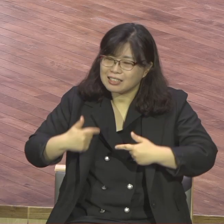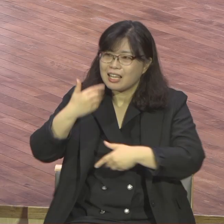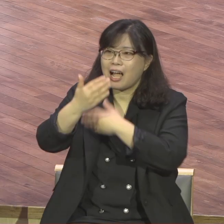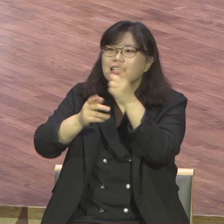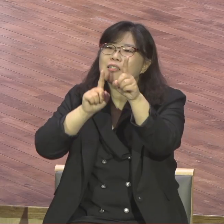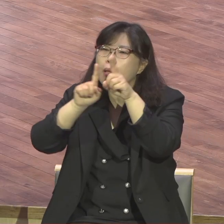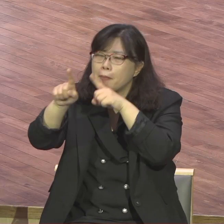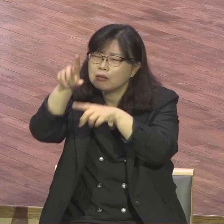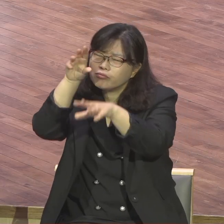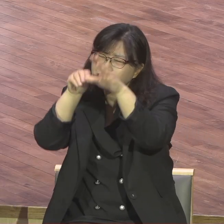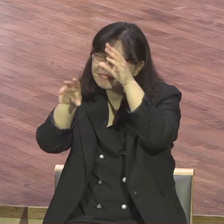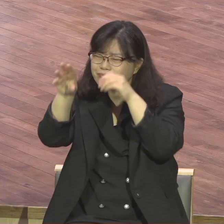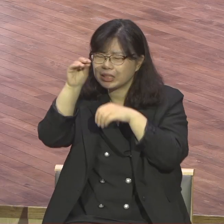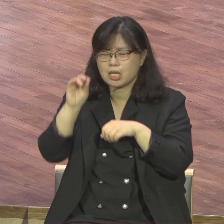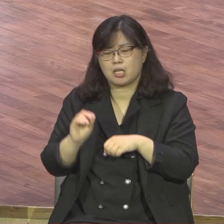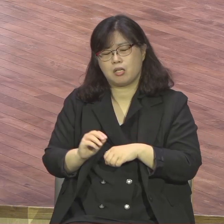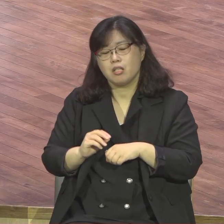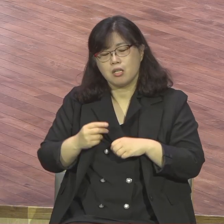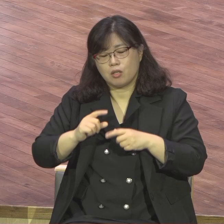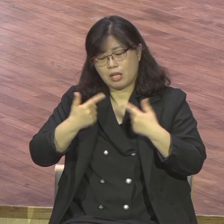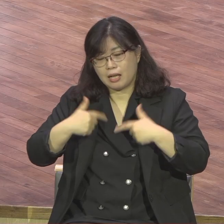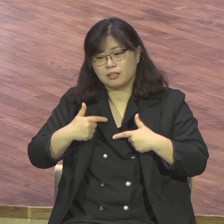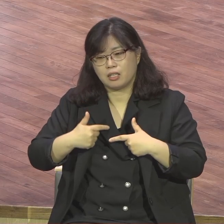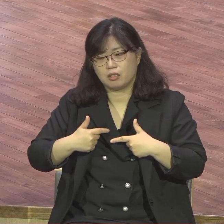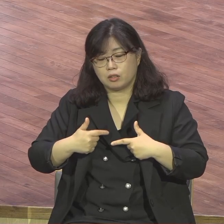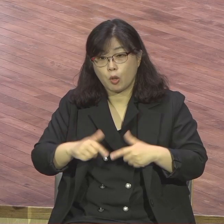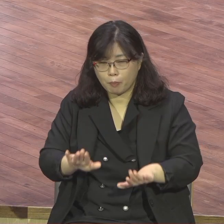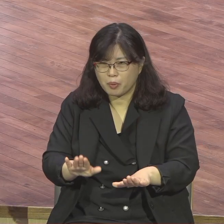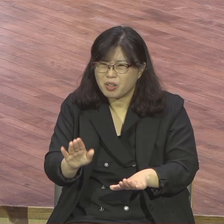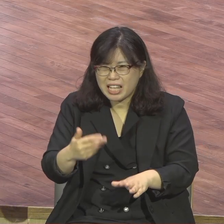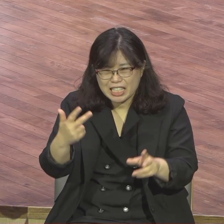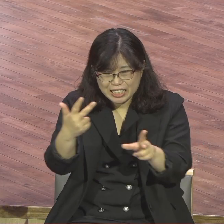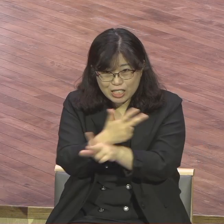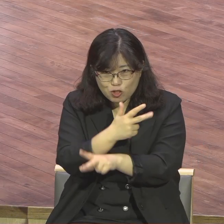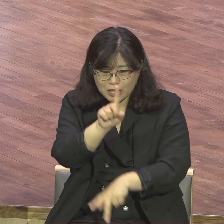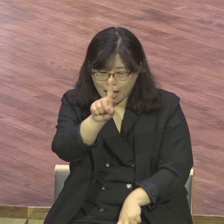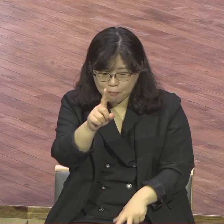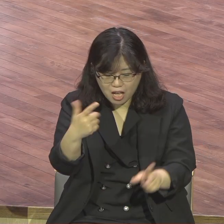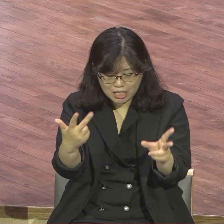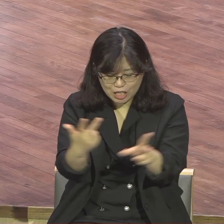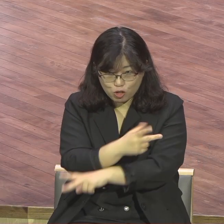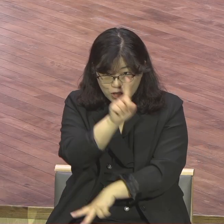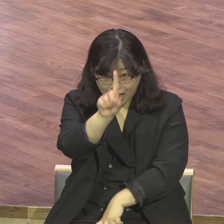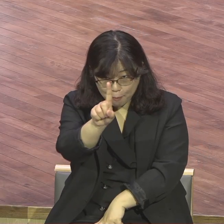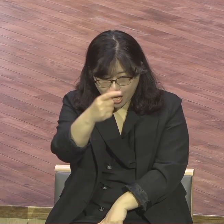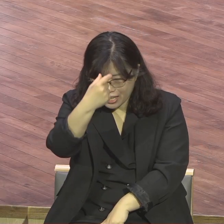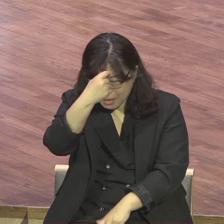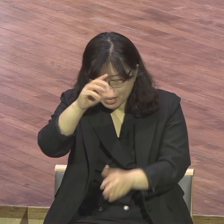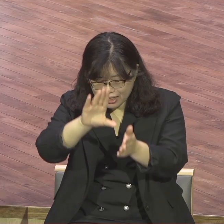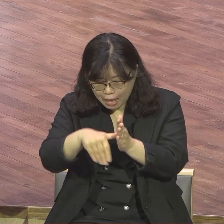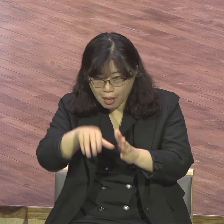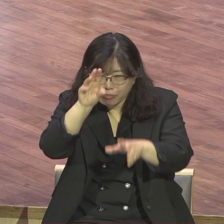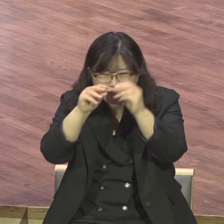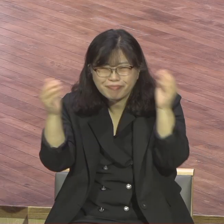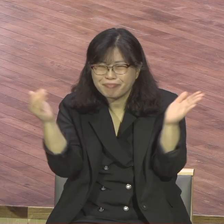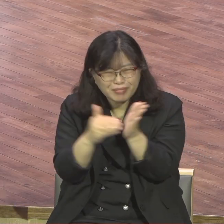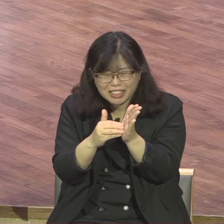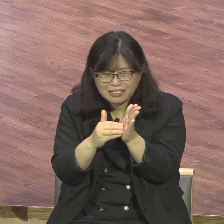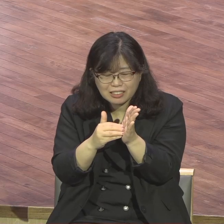제가 한참 변화될 때는 매일 들으세요 하루 종일 하루 종일 계속 말씀을 안 놓칠 그래서 품별리는